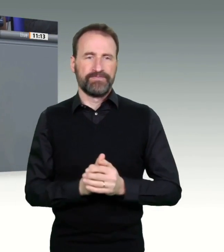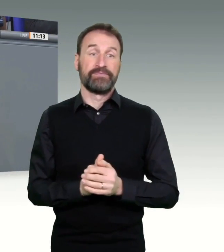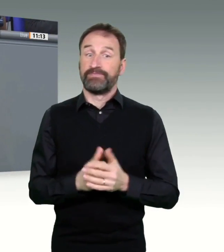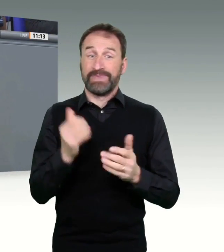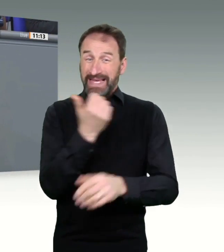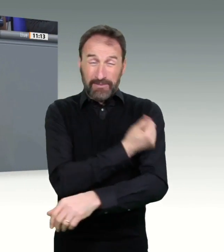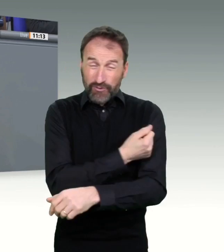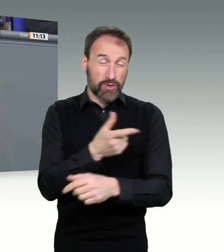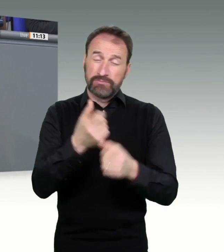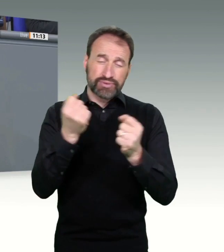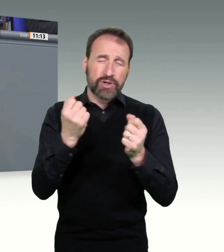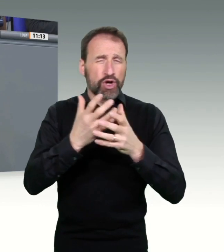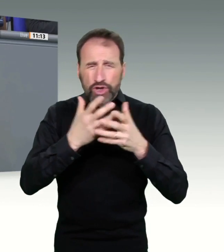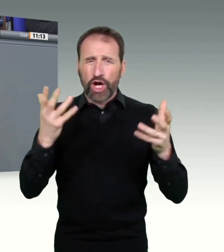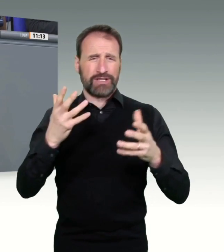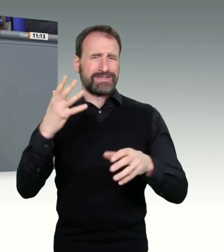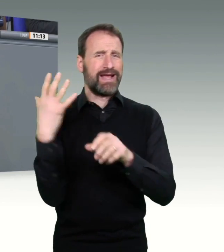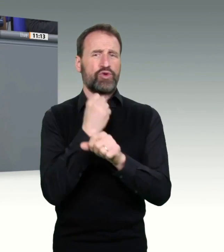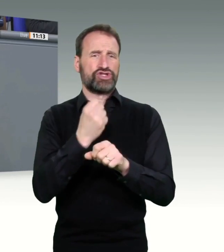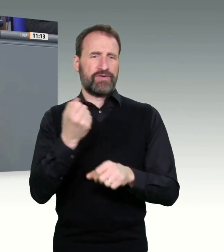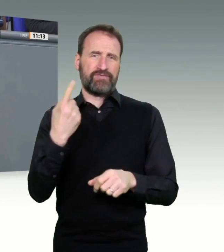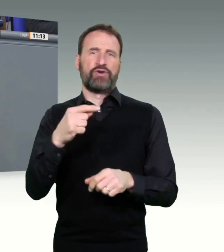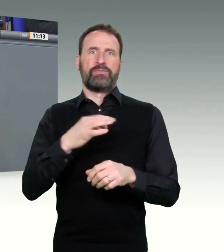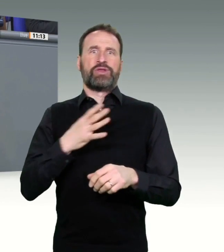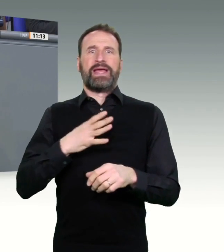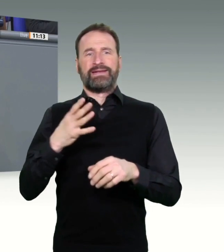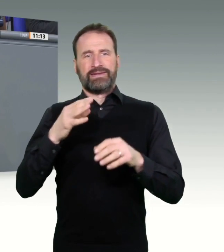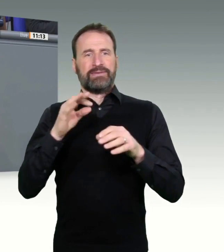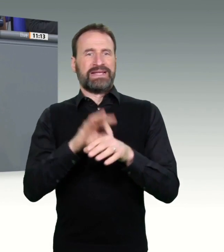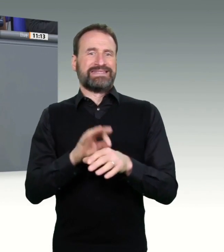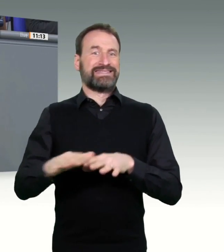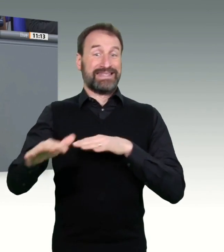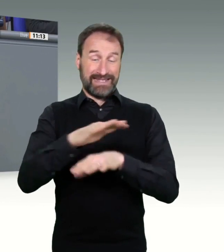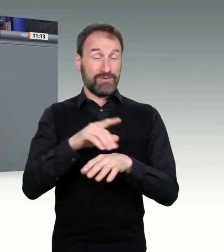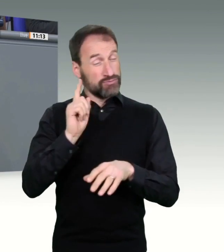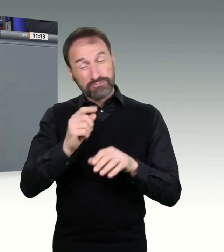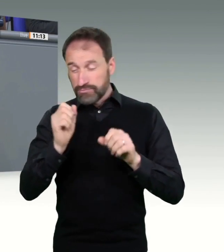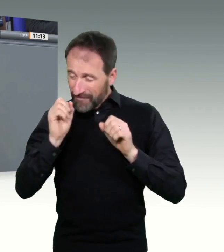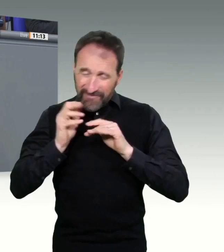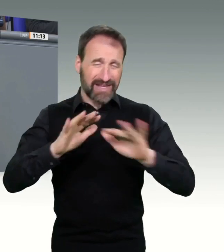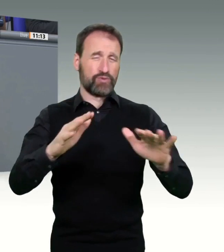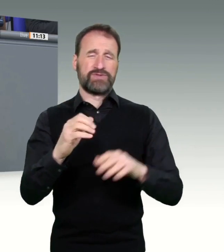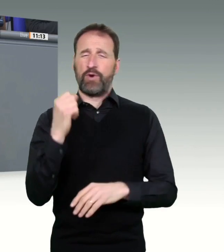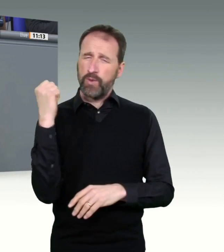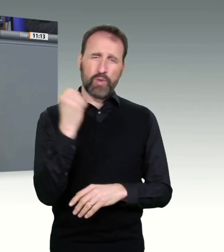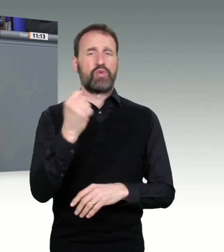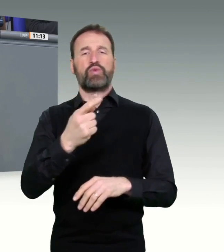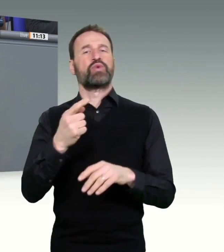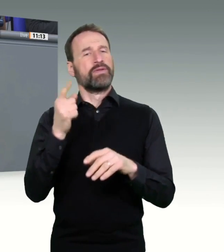schwere und tödliche Erkrankungen zu verhindern. Daher erfüllt es mich mit großer Dankbarkeit, dass sich laut einer